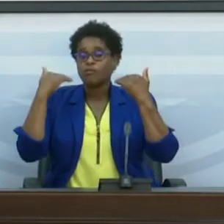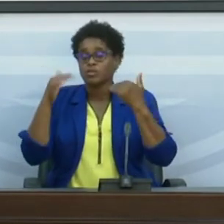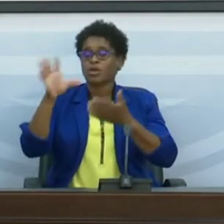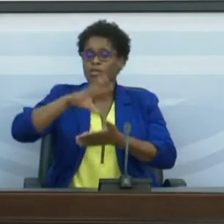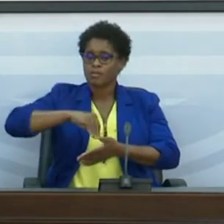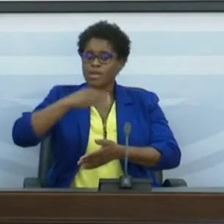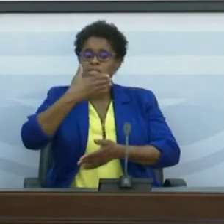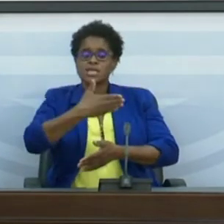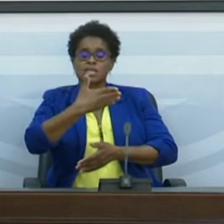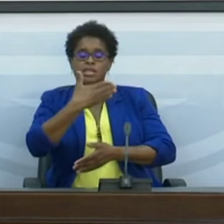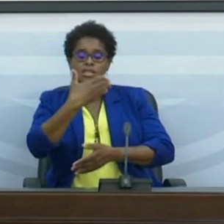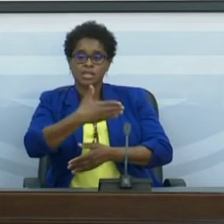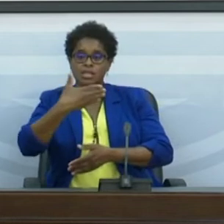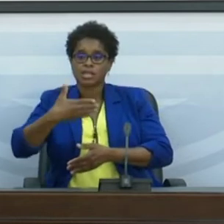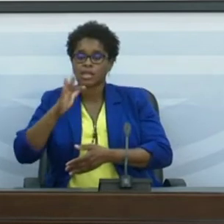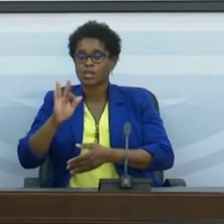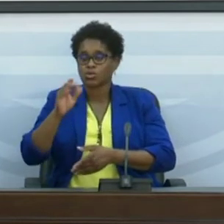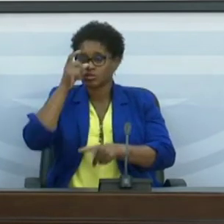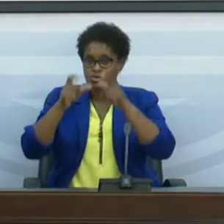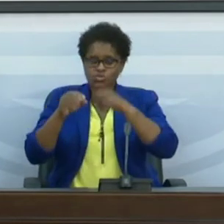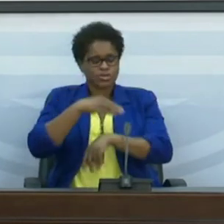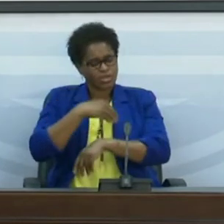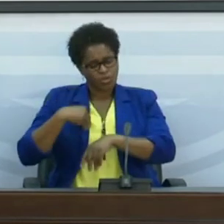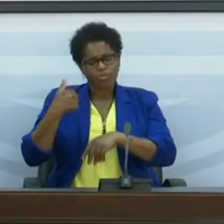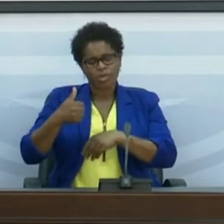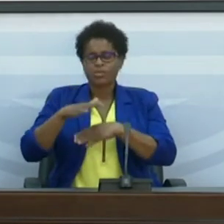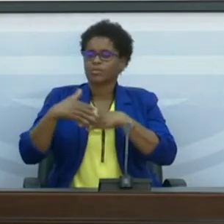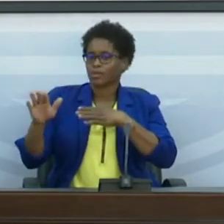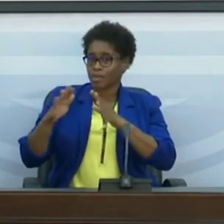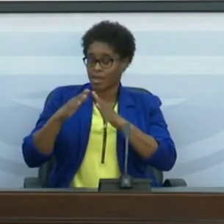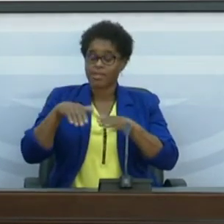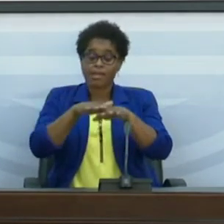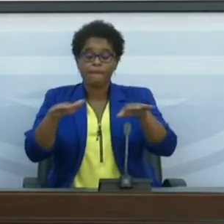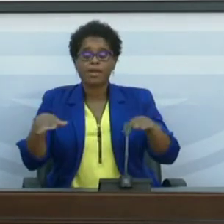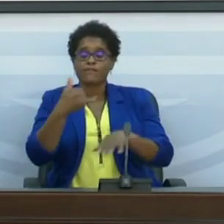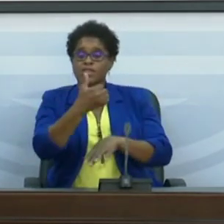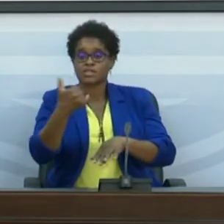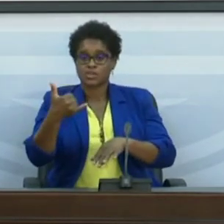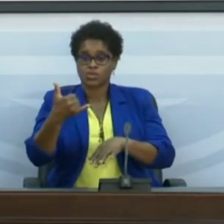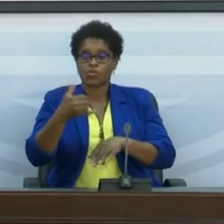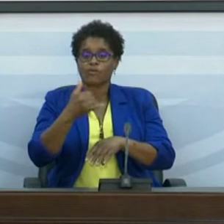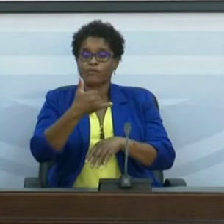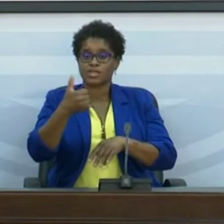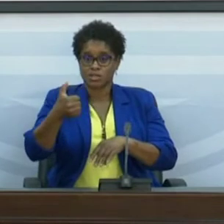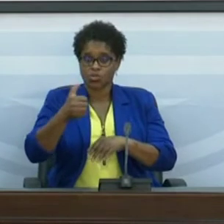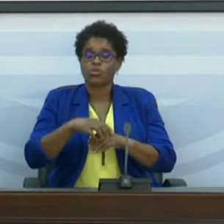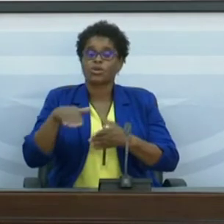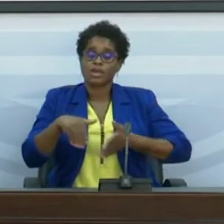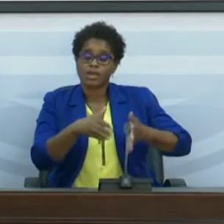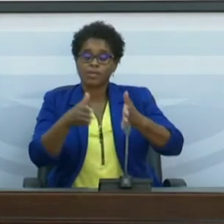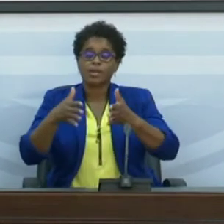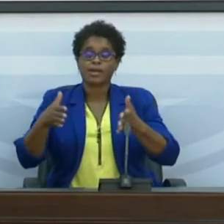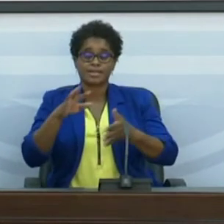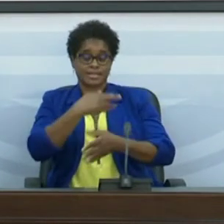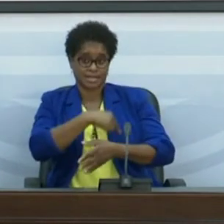114 pessoas que tiveram alta. na praia foram 25, em Ribeira Grande de Santiago, 1,